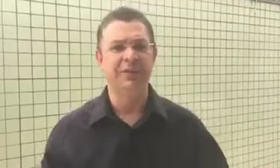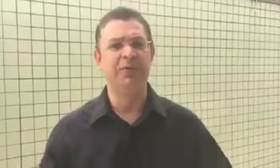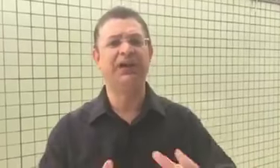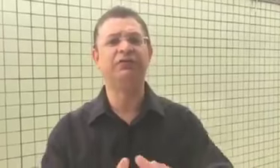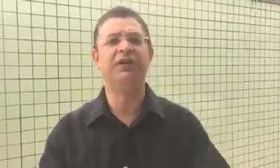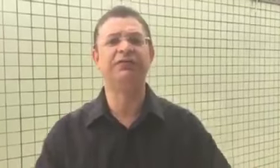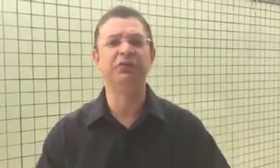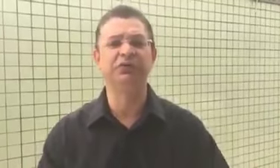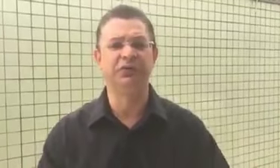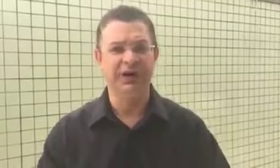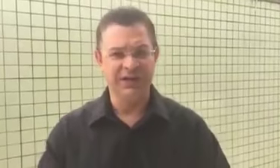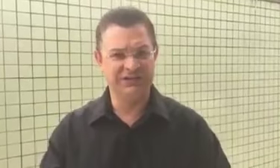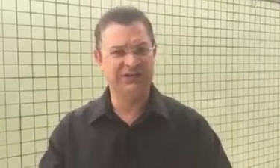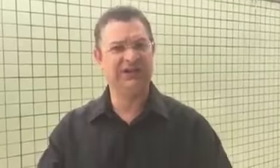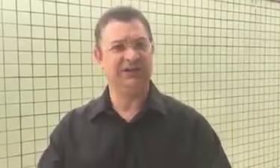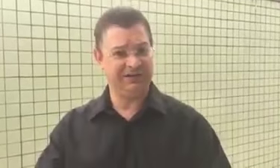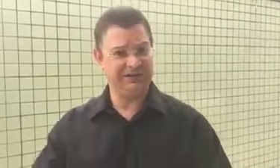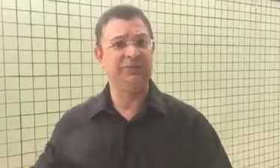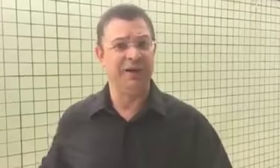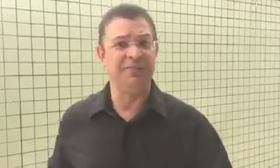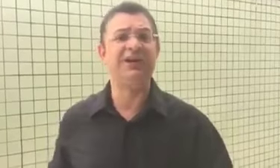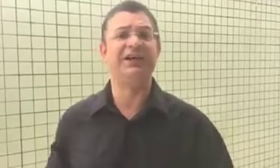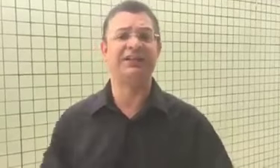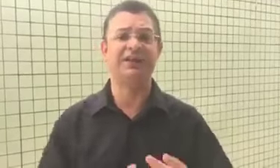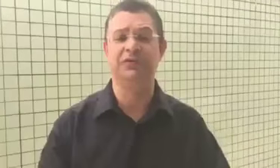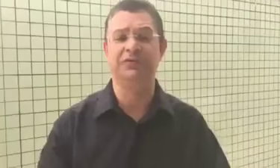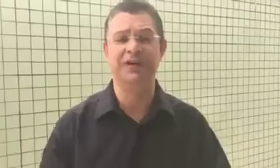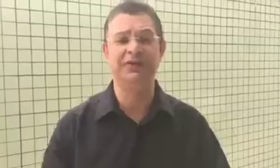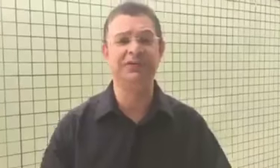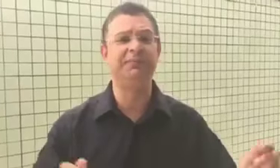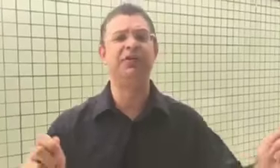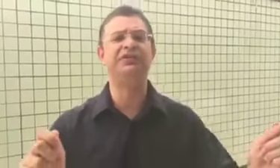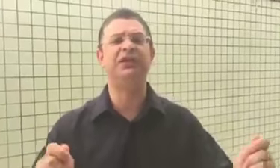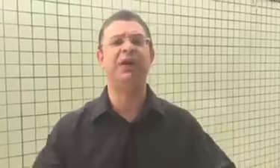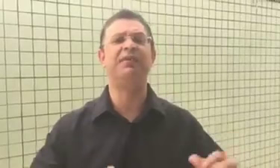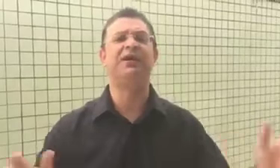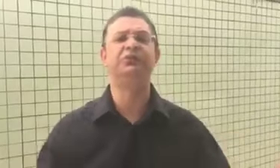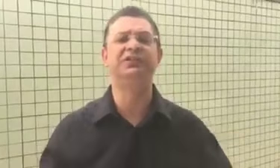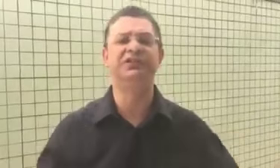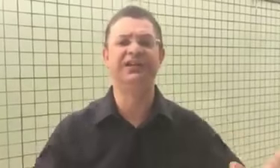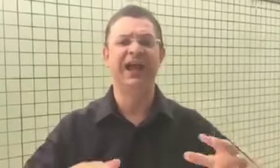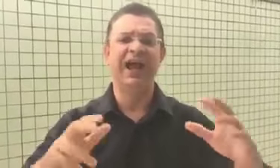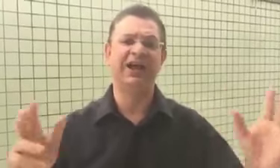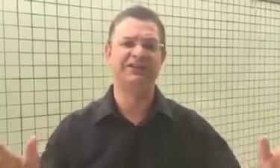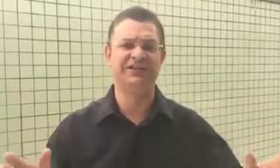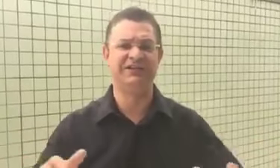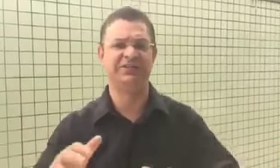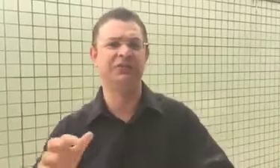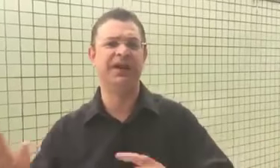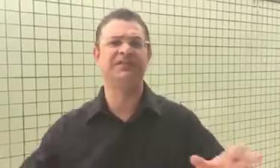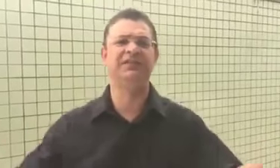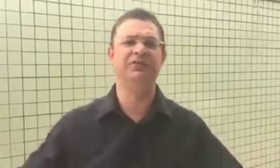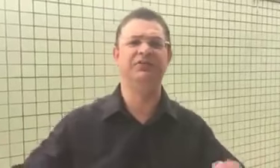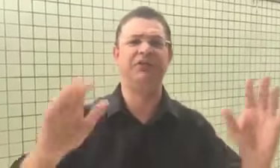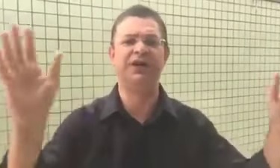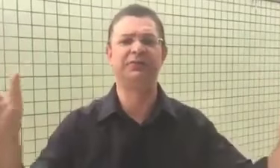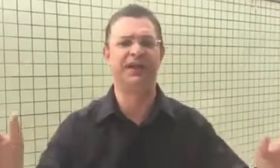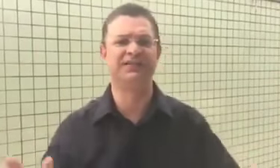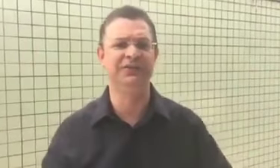porque isso é fruto de uma marcha atrás do governo, depois de que uma meia dúzia de artistas no Brasil e fora do Brasil